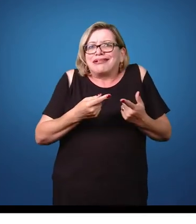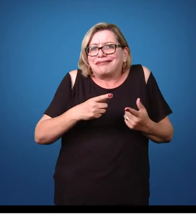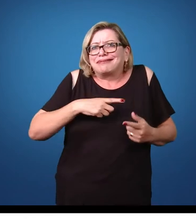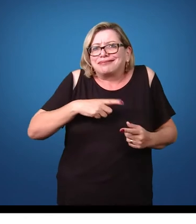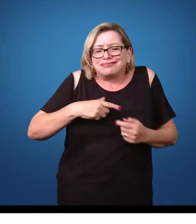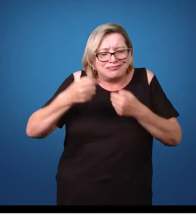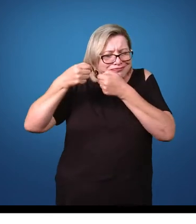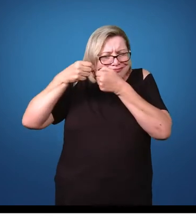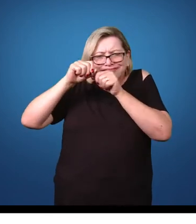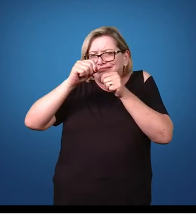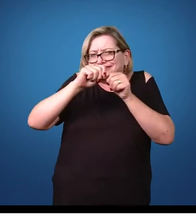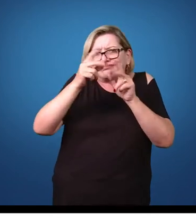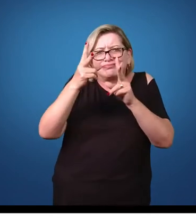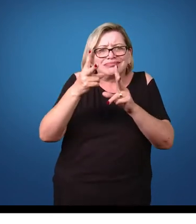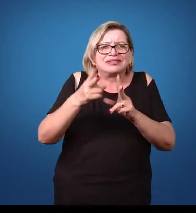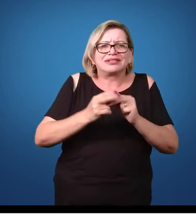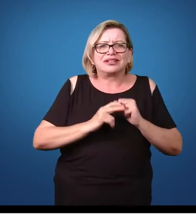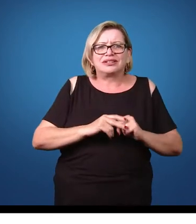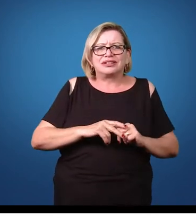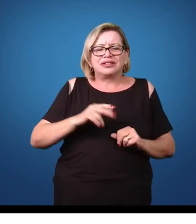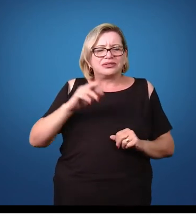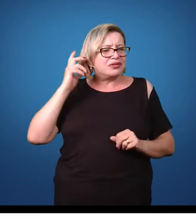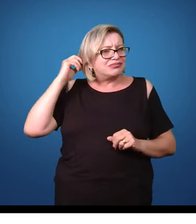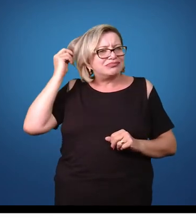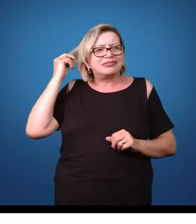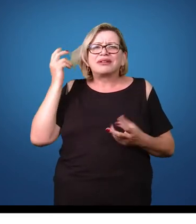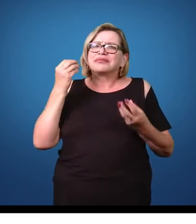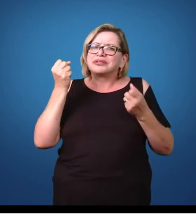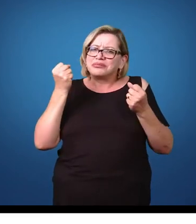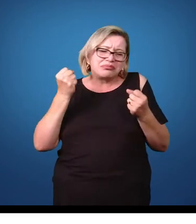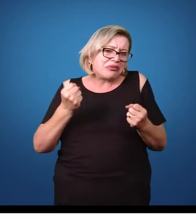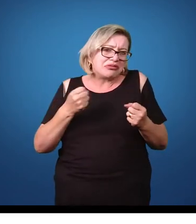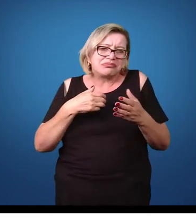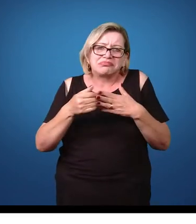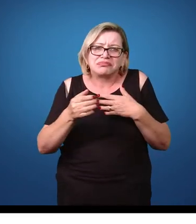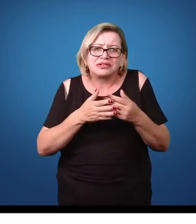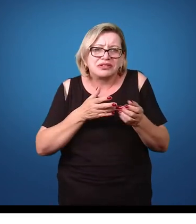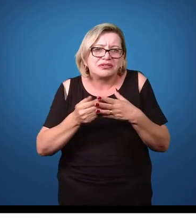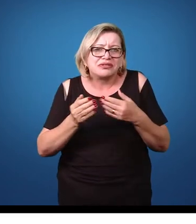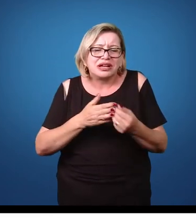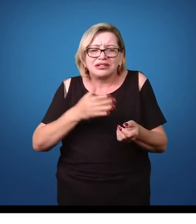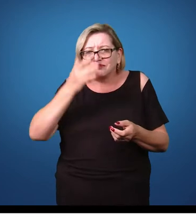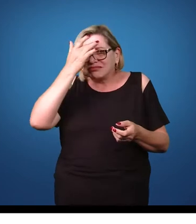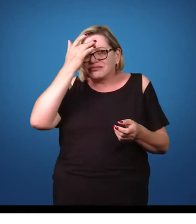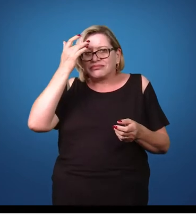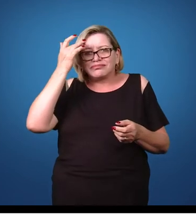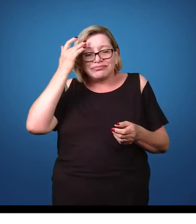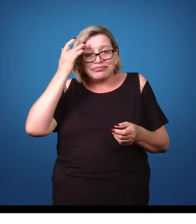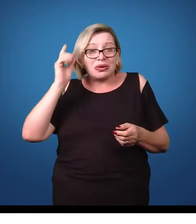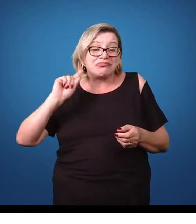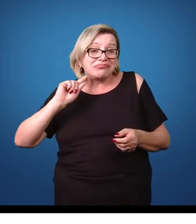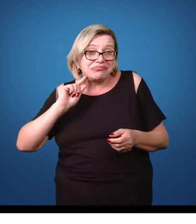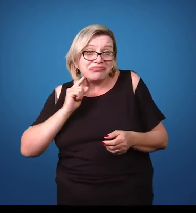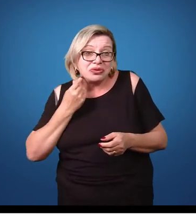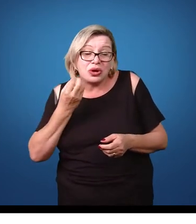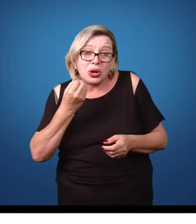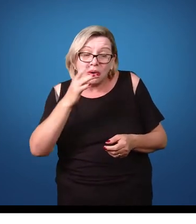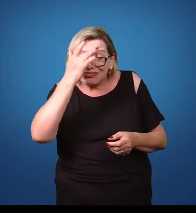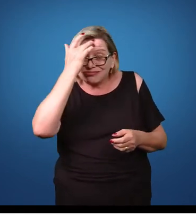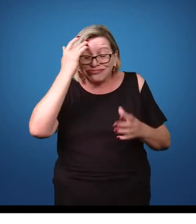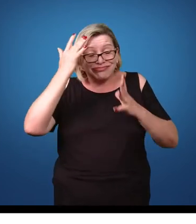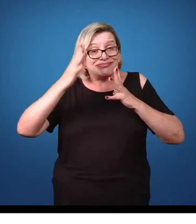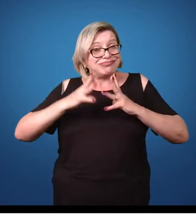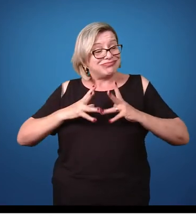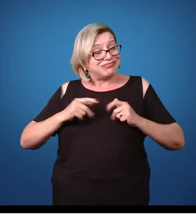O piolho pode, no caso do piolho de cabelo, ele pode tanto estar presente em pessoas com má higiene do